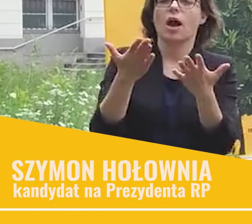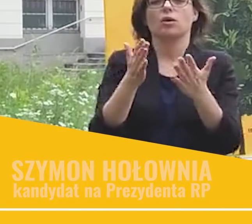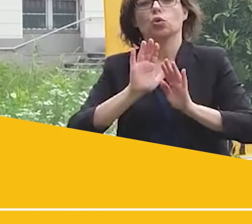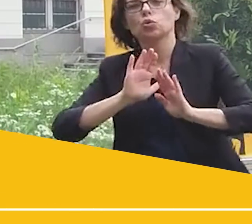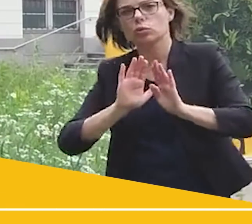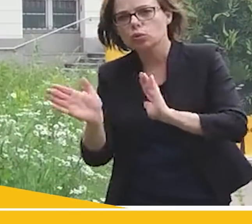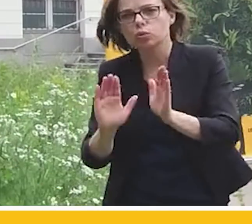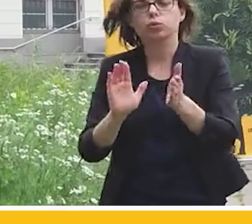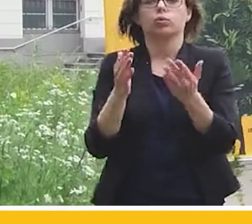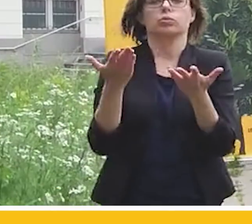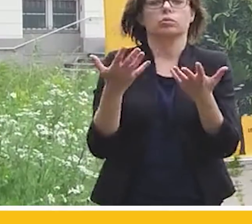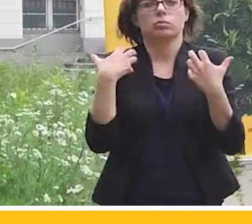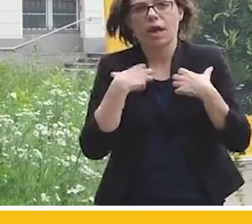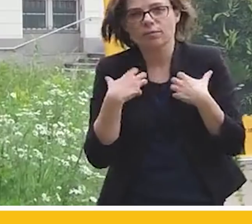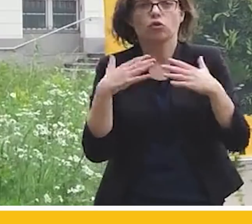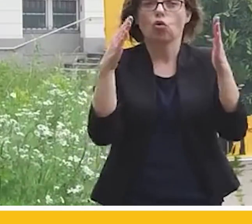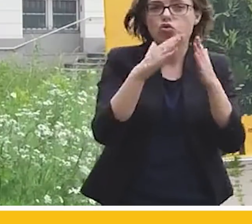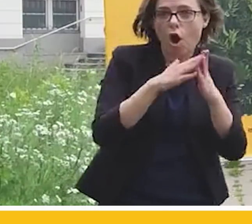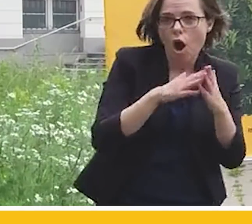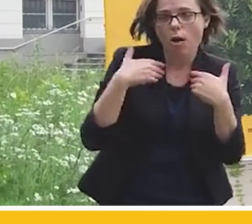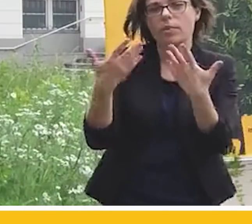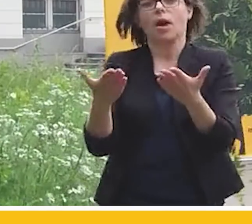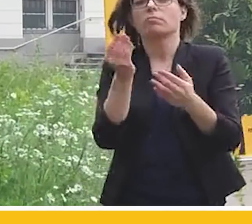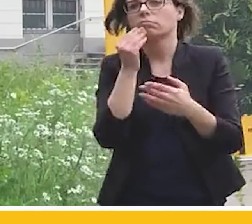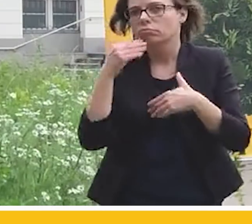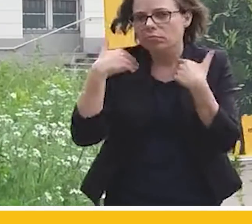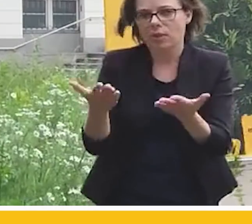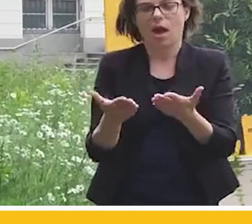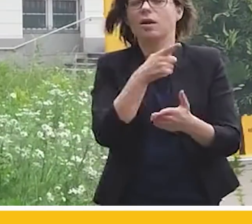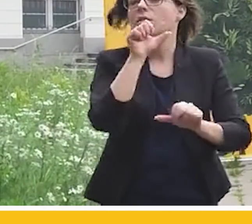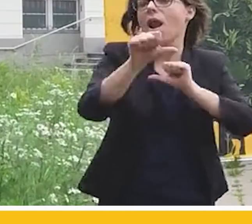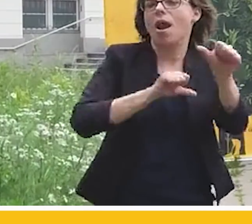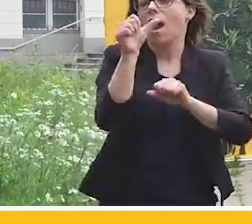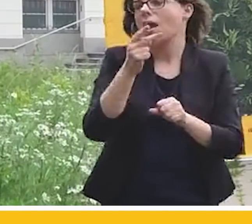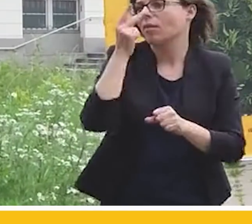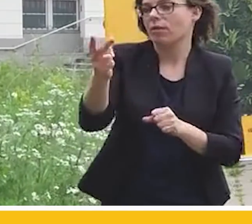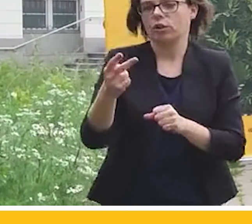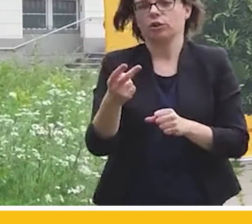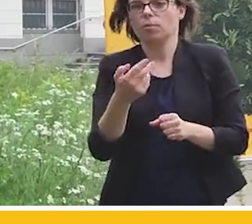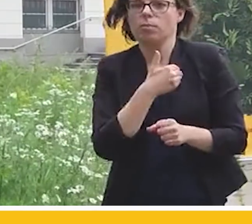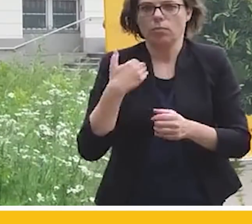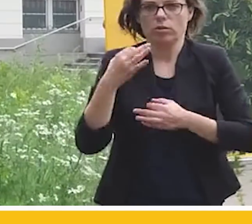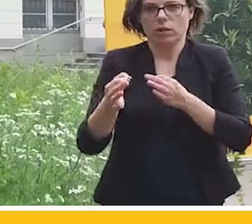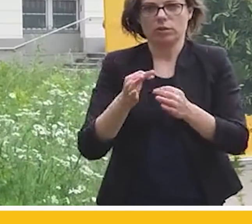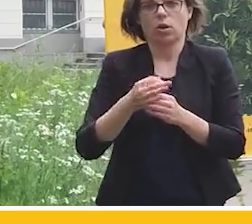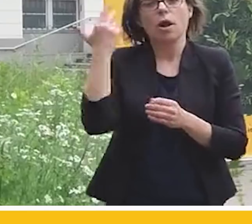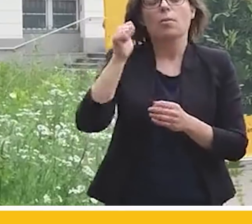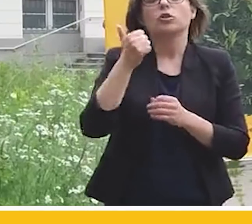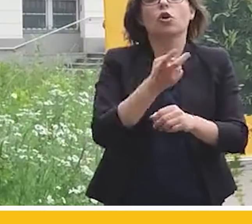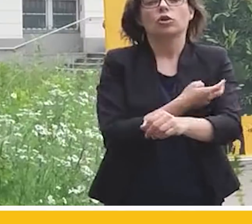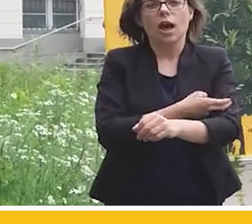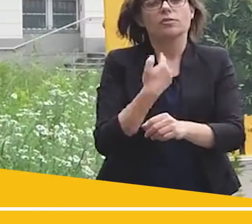pożywienia dla ludzi, które na lata zostaje z nami i jest świadkiem naszej historii. 1 czerwca rozdawałem dzieciakom sadzonki drzew,